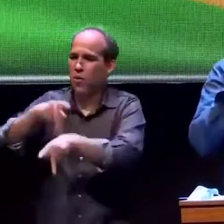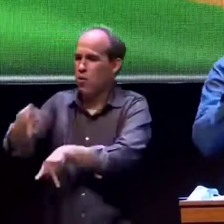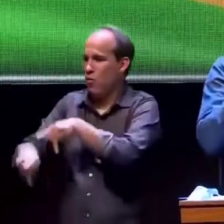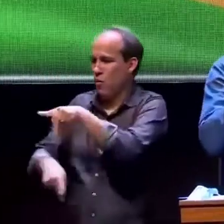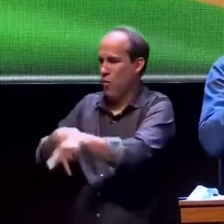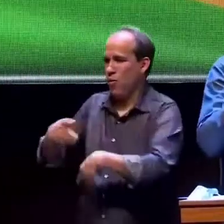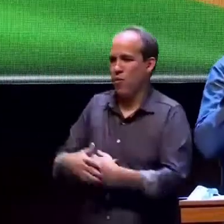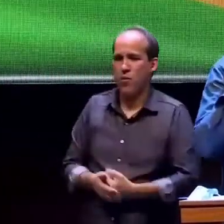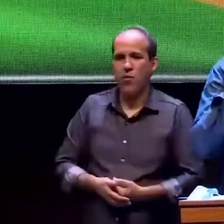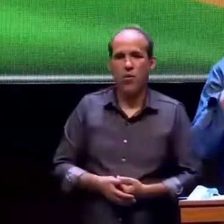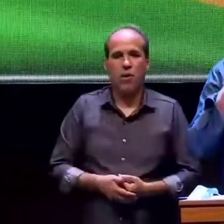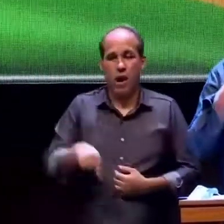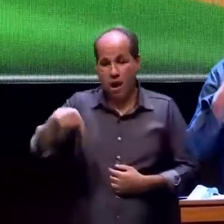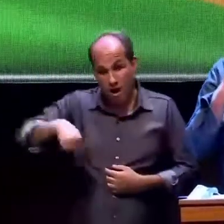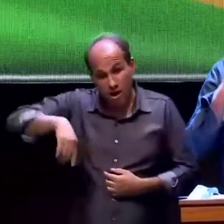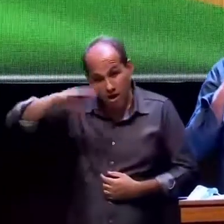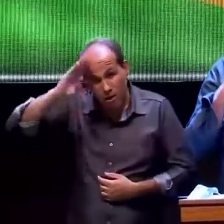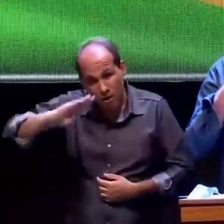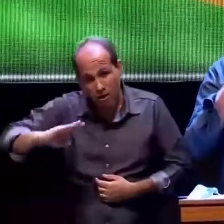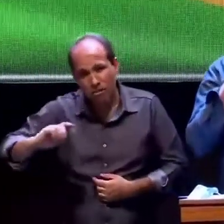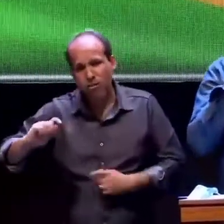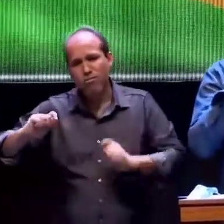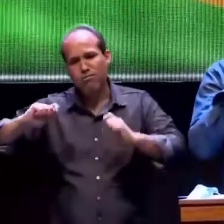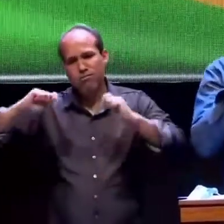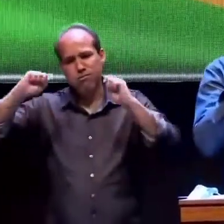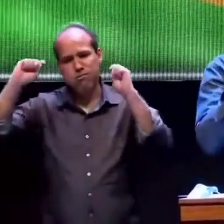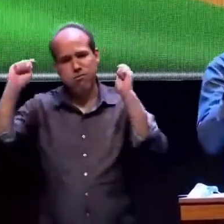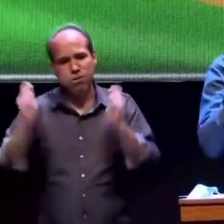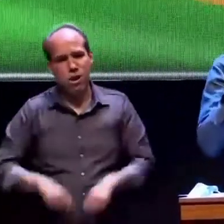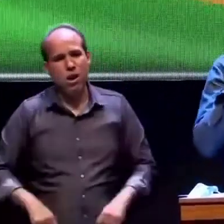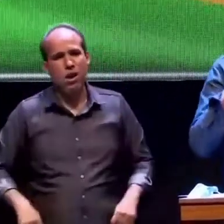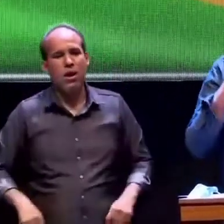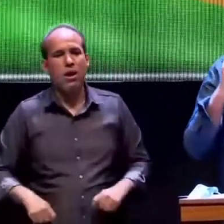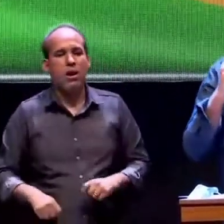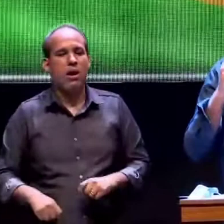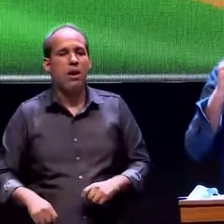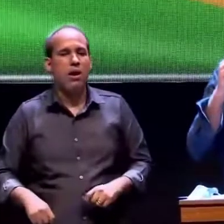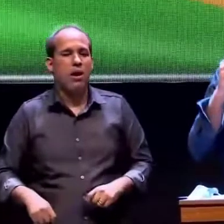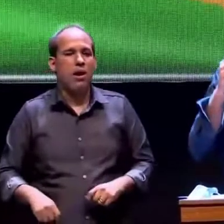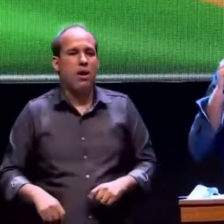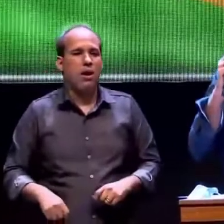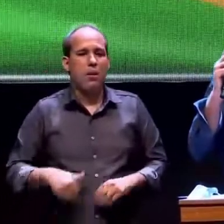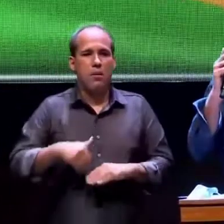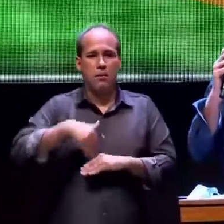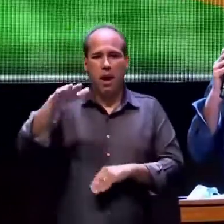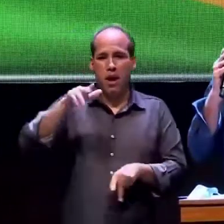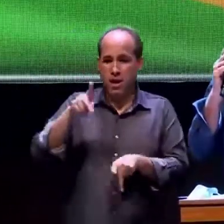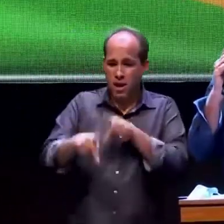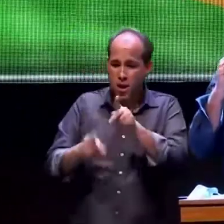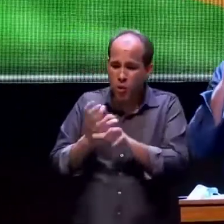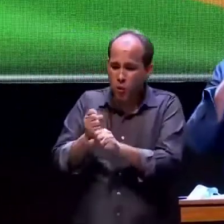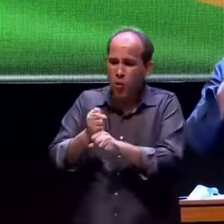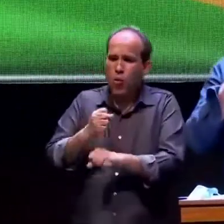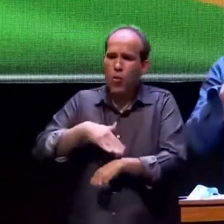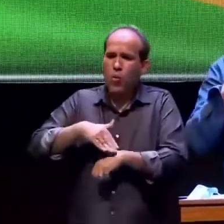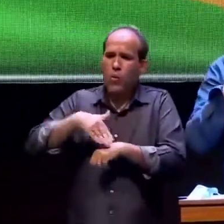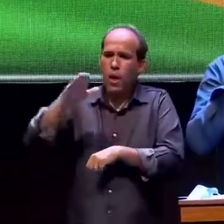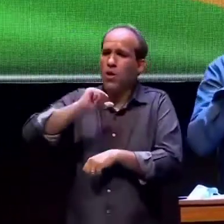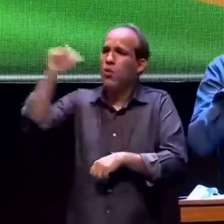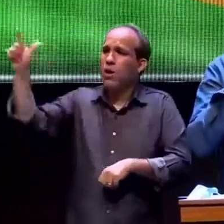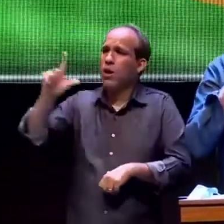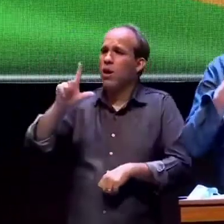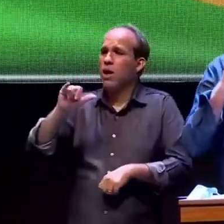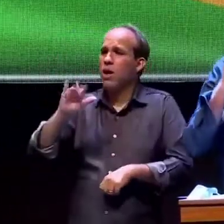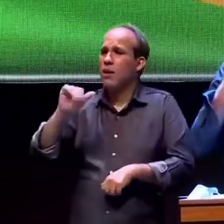temos comunidades do Brasil que tem mais gente que o próprio país de origem como o Líbano temos uma das maiores